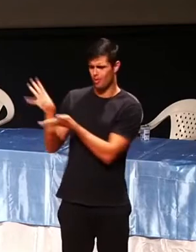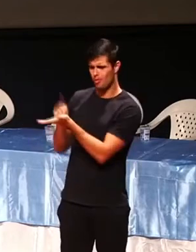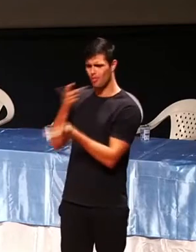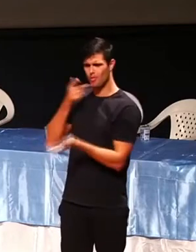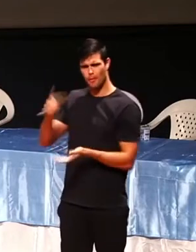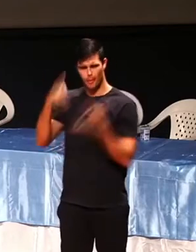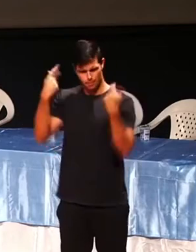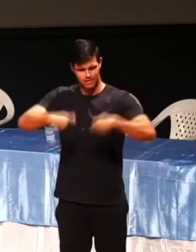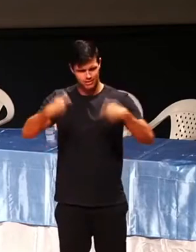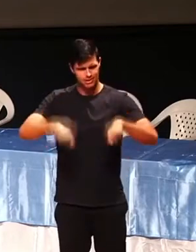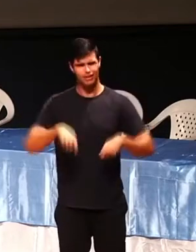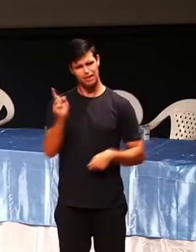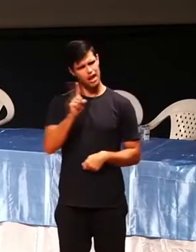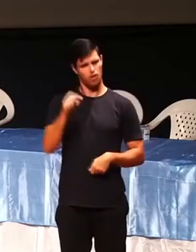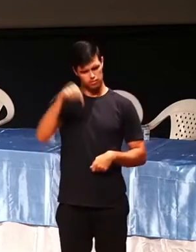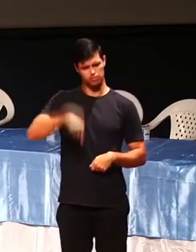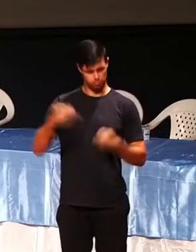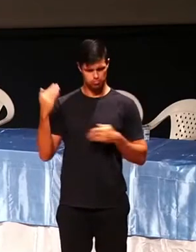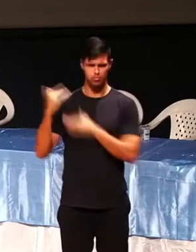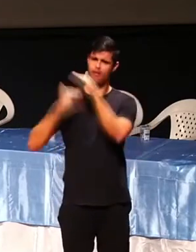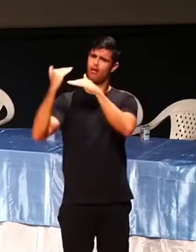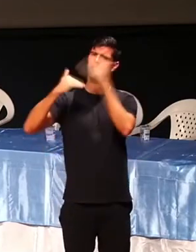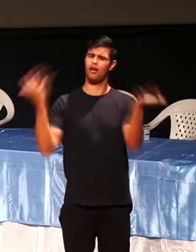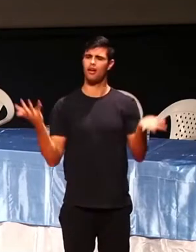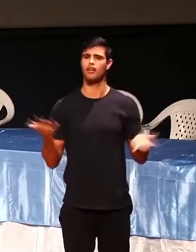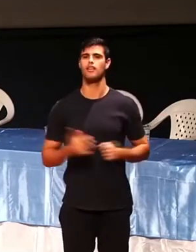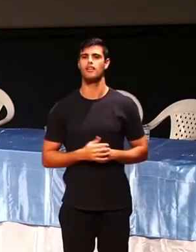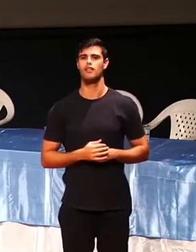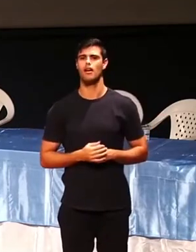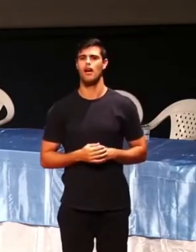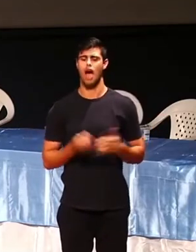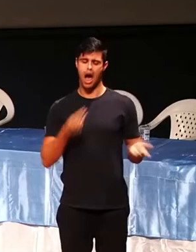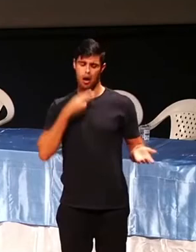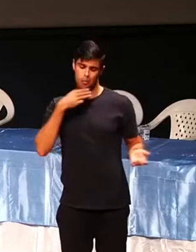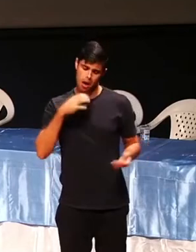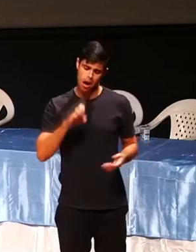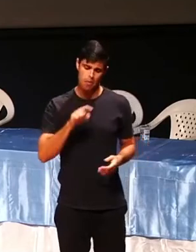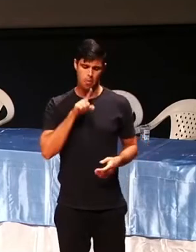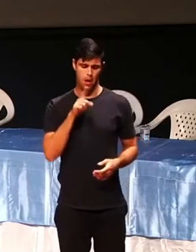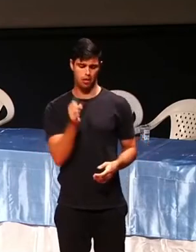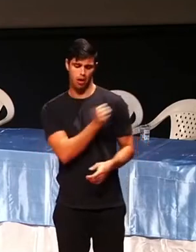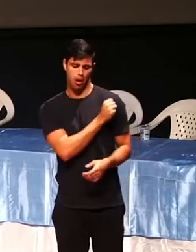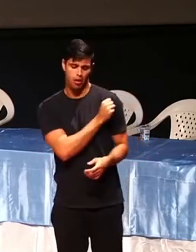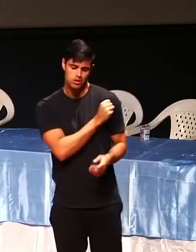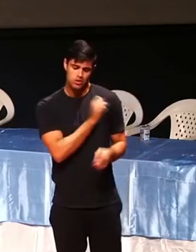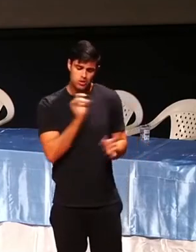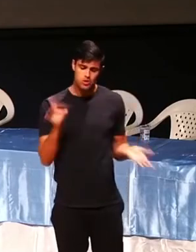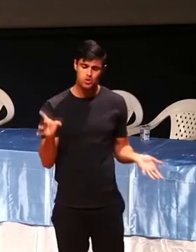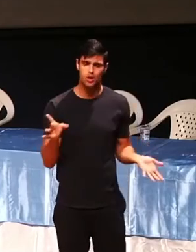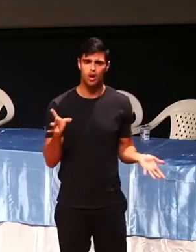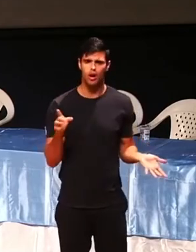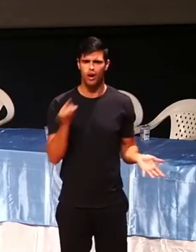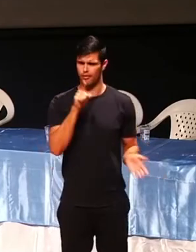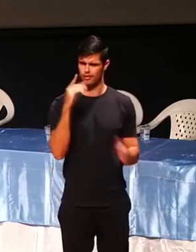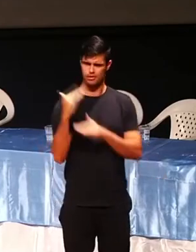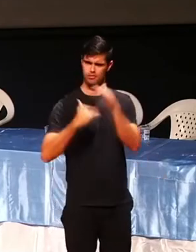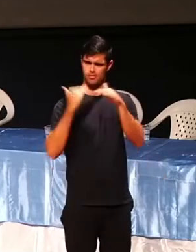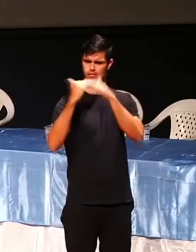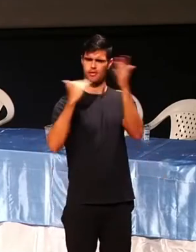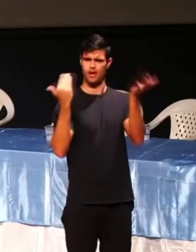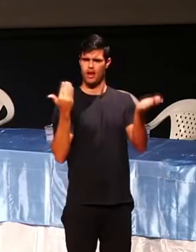Você está aqui para evoluir. Ai, mas minha mãe só foi até a oitava série. Então você tem que ficar até a oitava série? Você não pode melhorar mais?